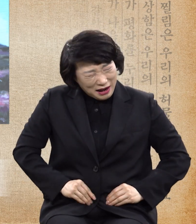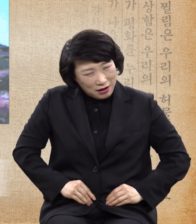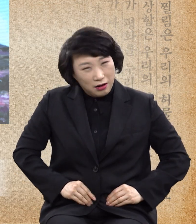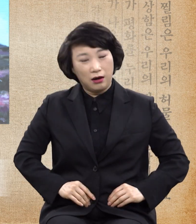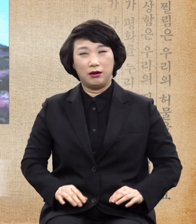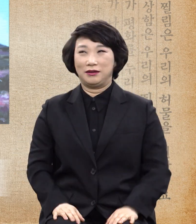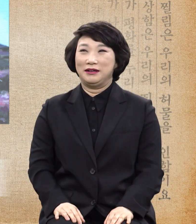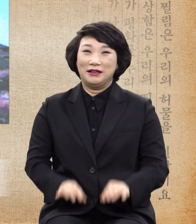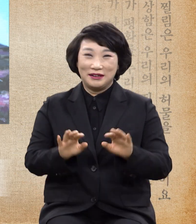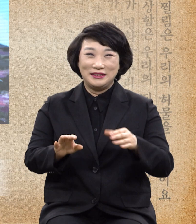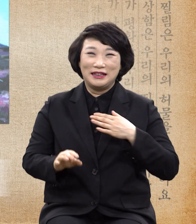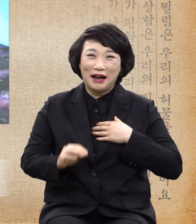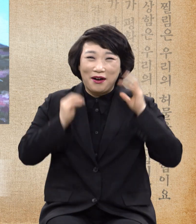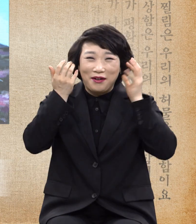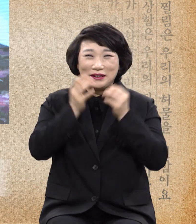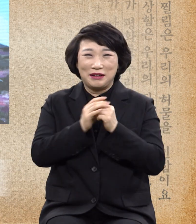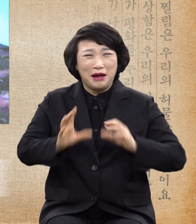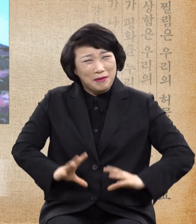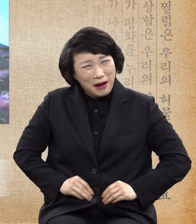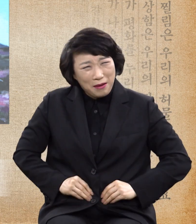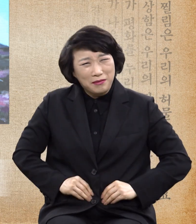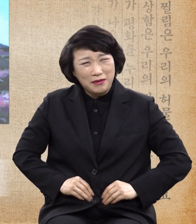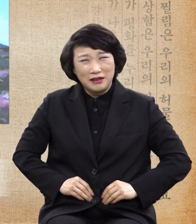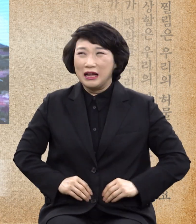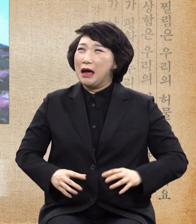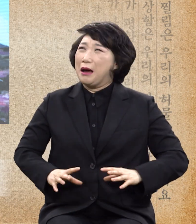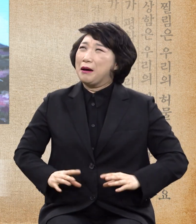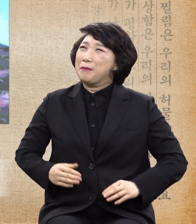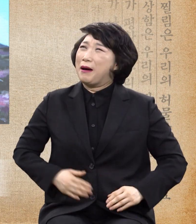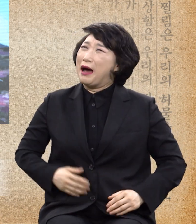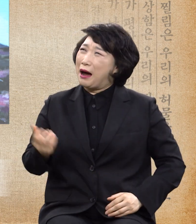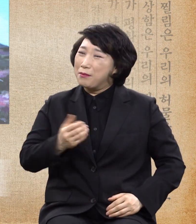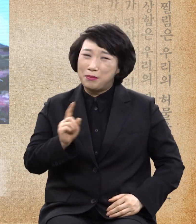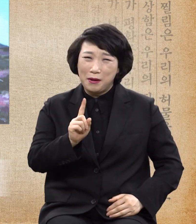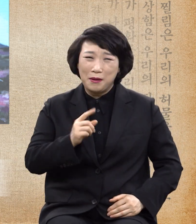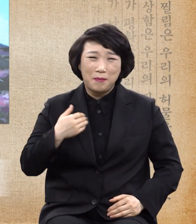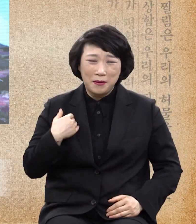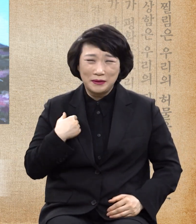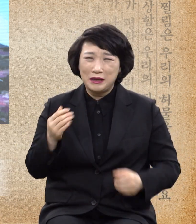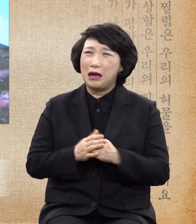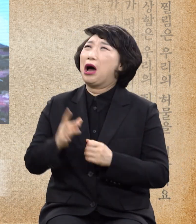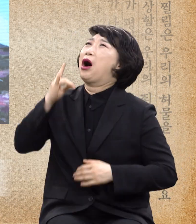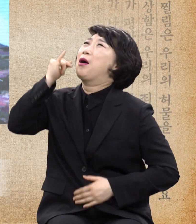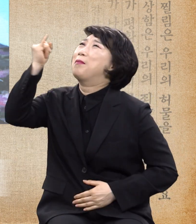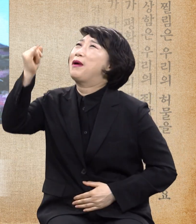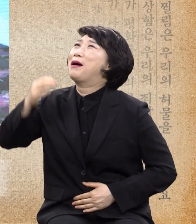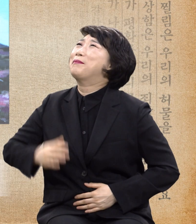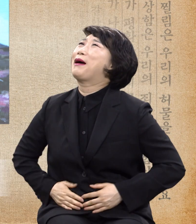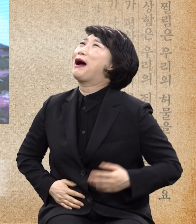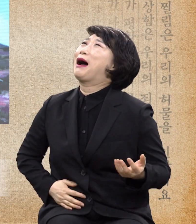고픈지 아픈지를 몰라서 엄마 배아포 그 엄마가